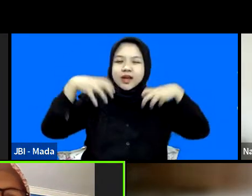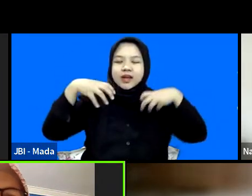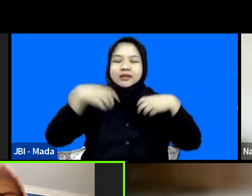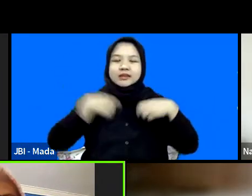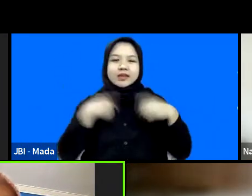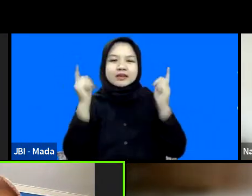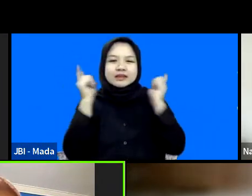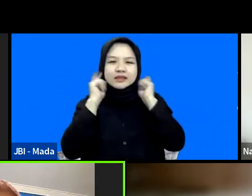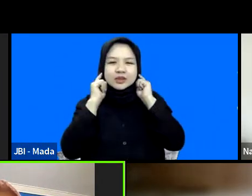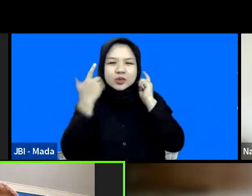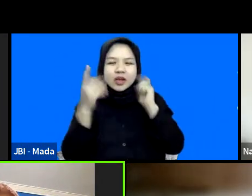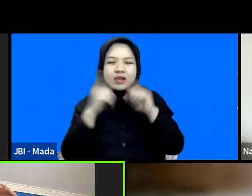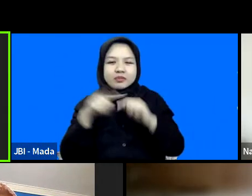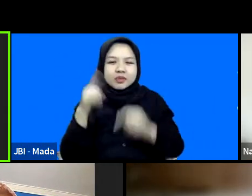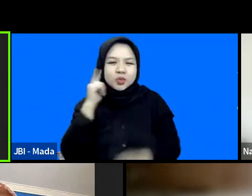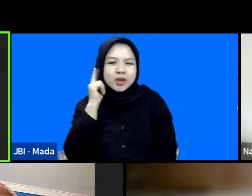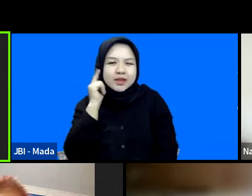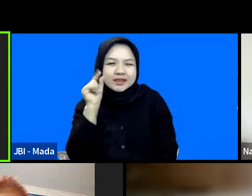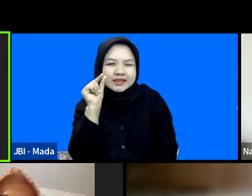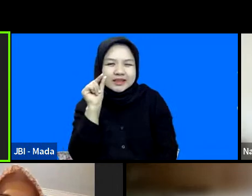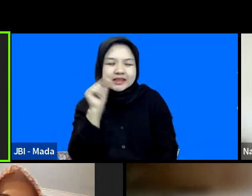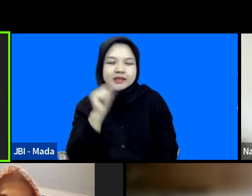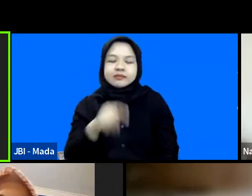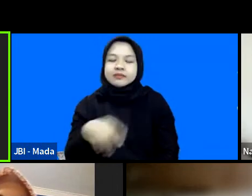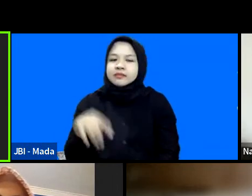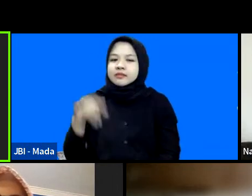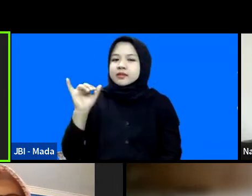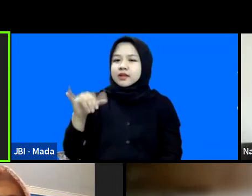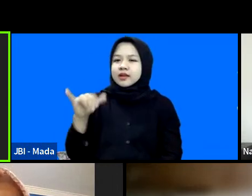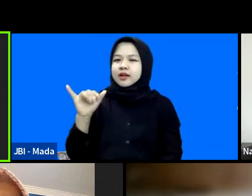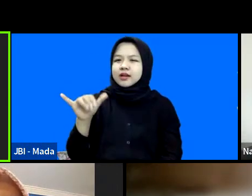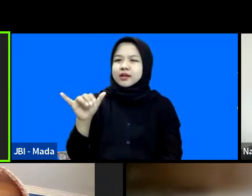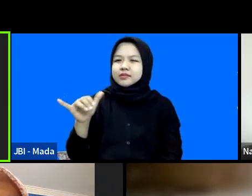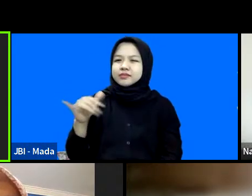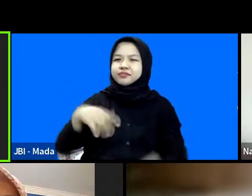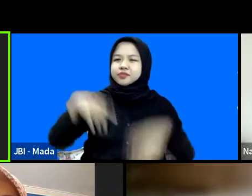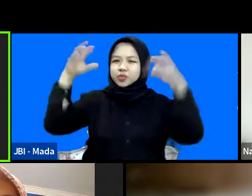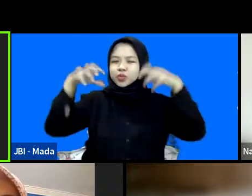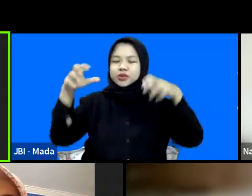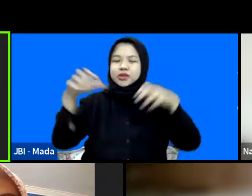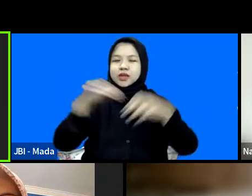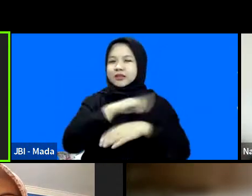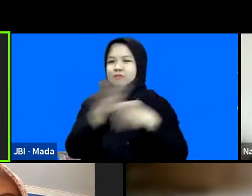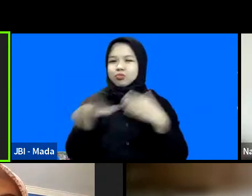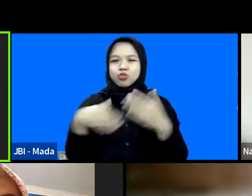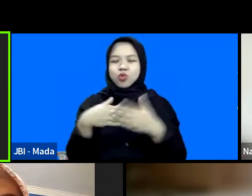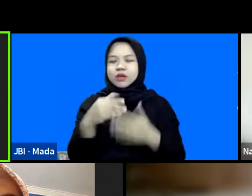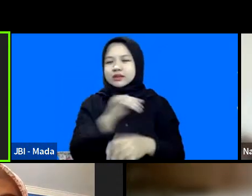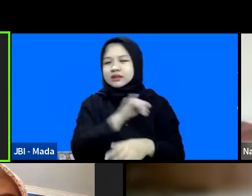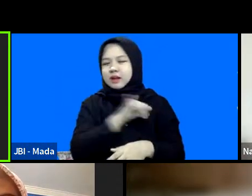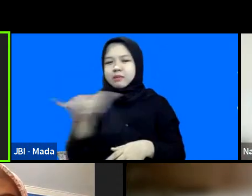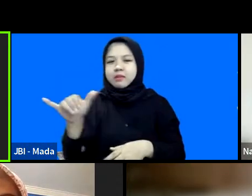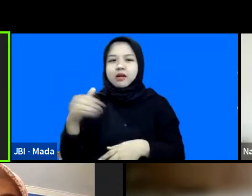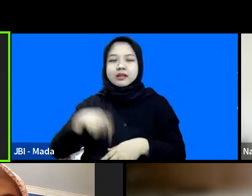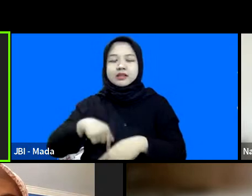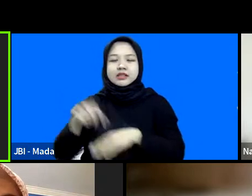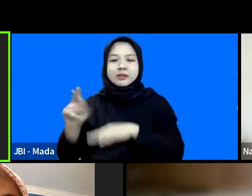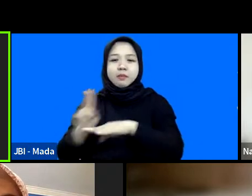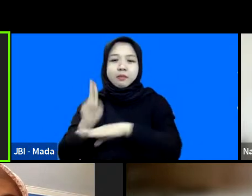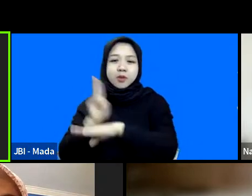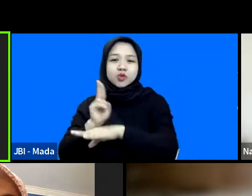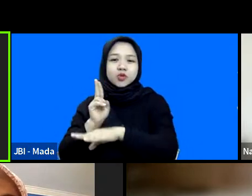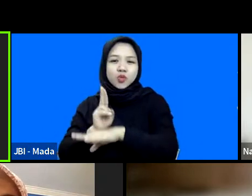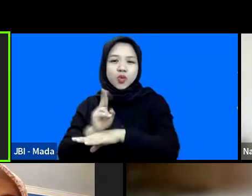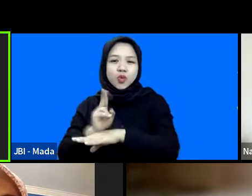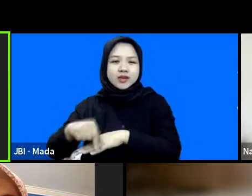masih tekyut serang. Iya, sepertinya hujannya merata. Ini saya sedang di Pasuruan juga hujan. Tadi